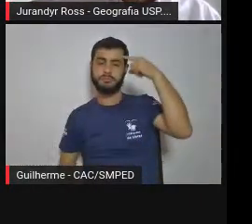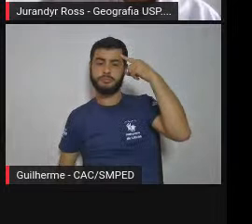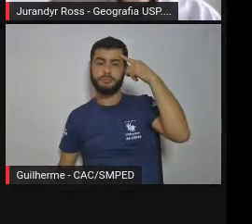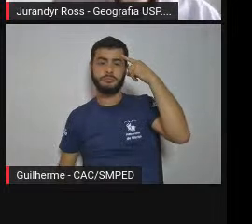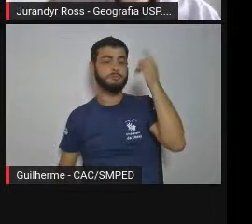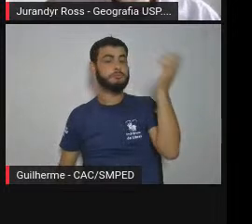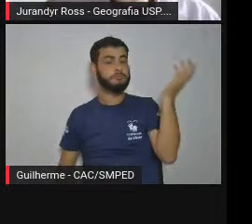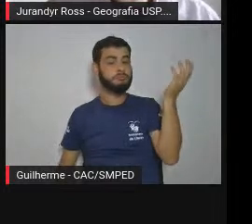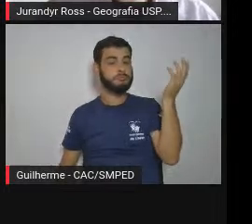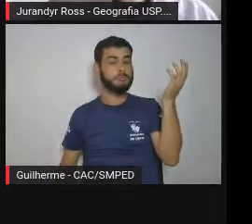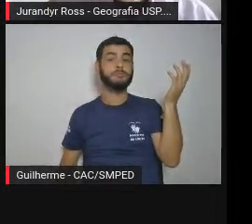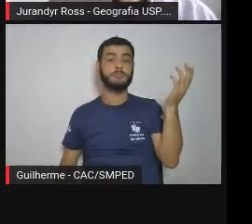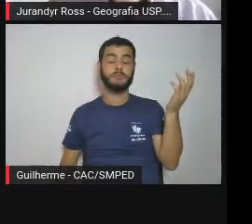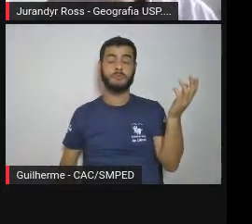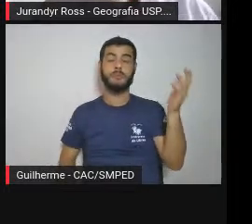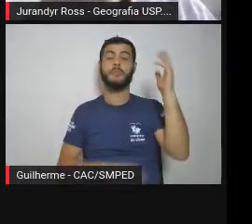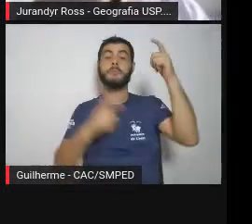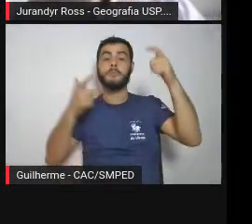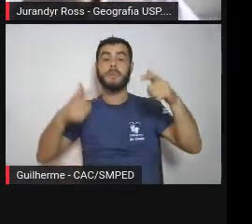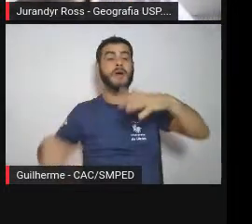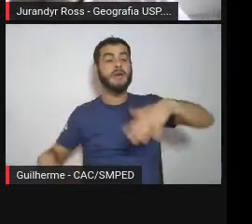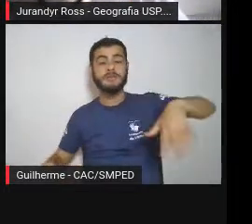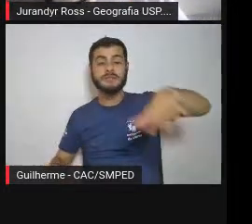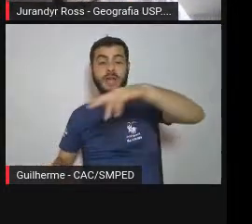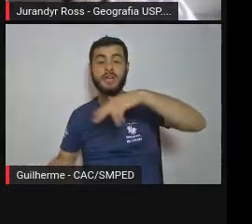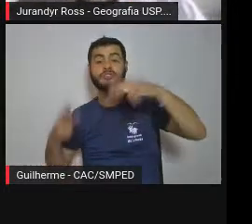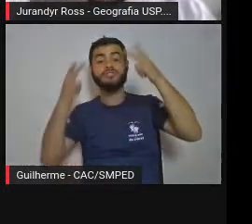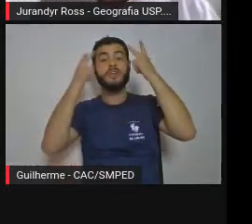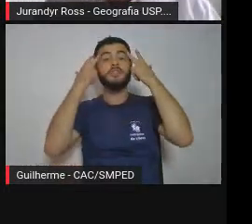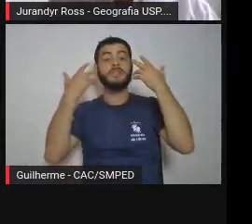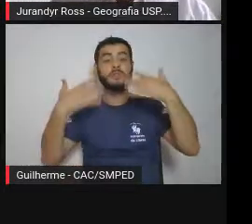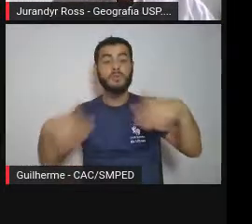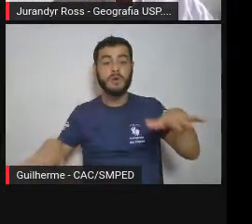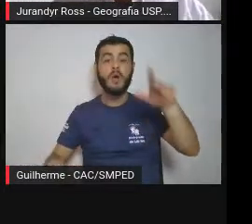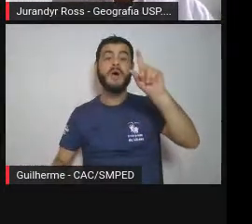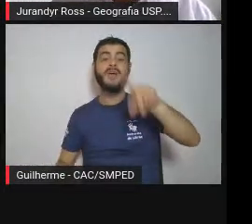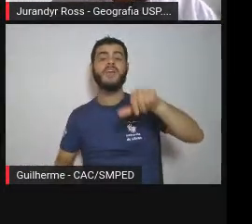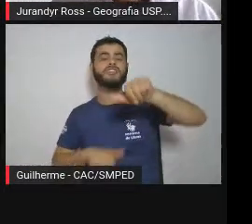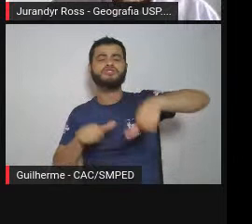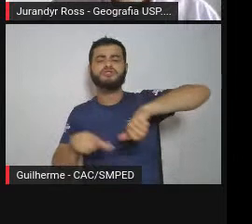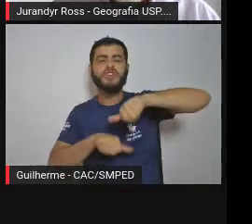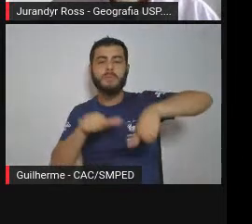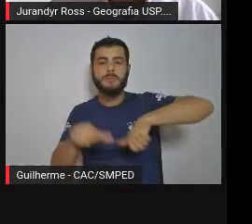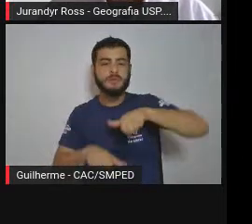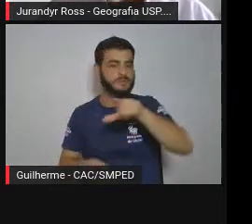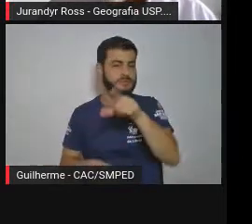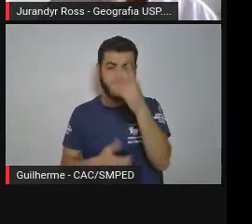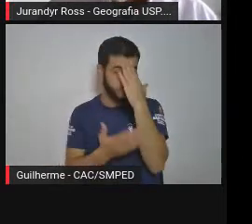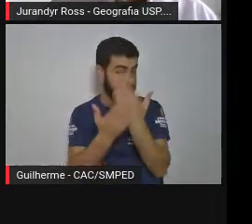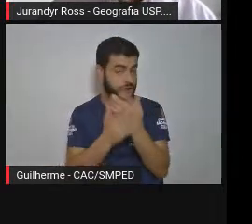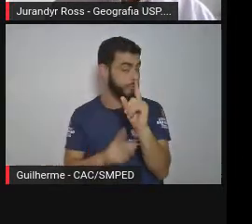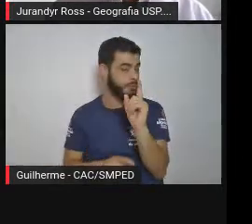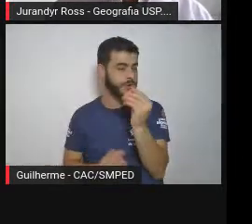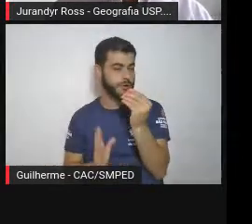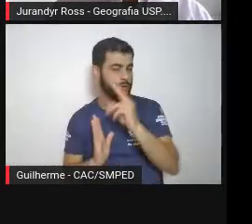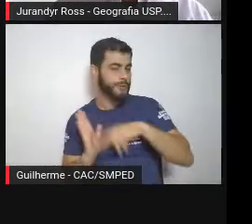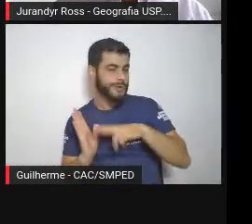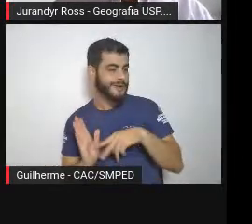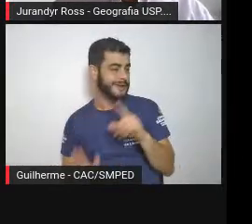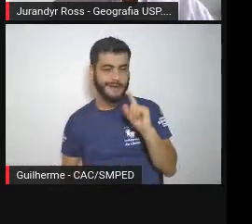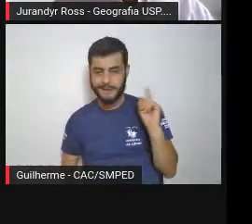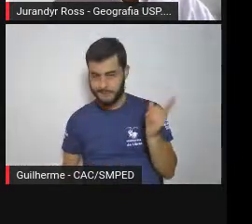são dinâmicas. Ninguém acredita porque ninguém vê. aí as paisagens são dinâmicas no tempo e no espaço.